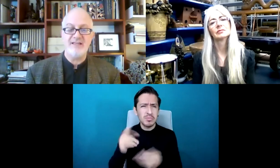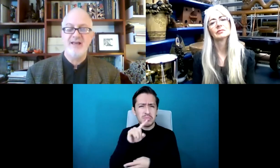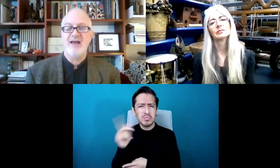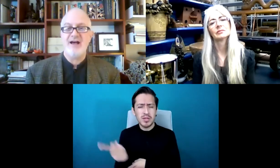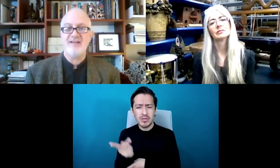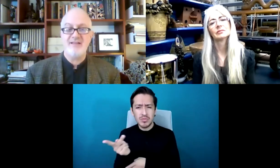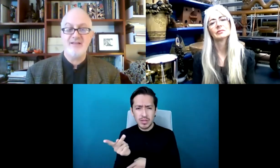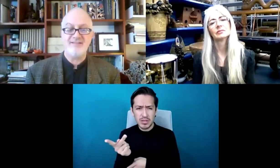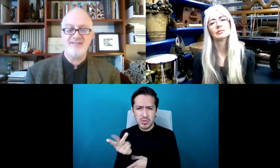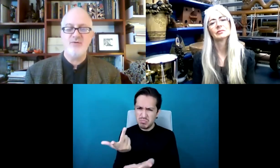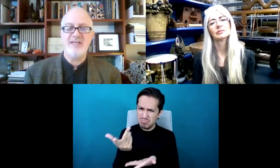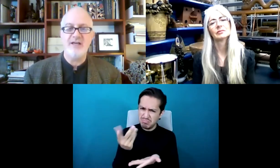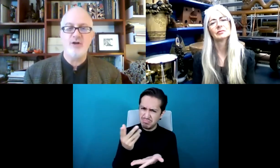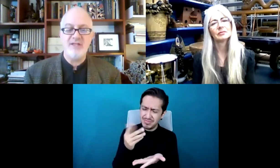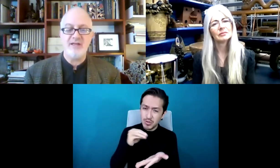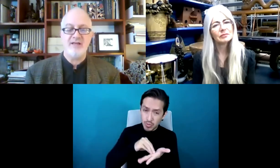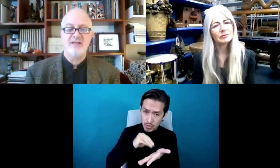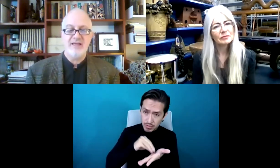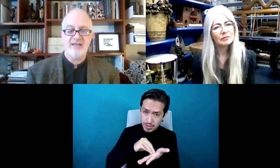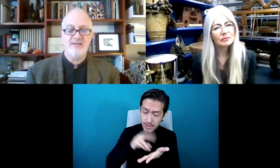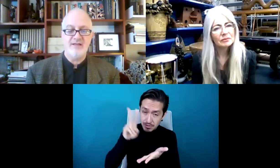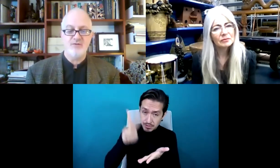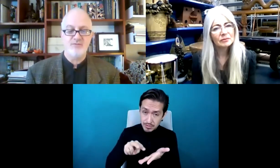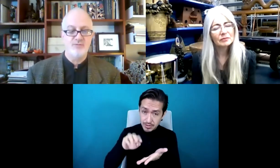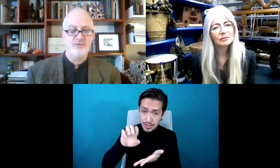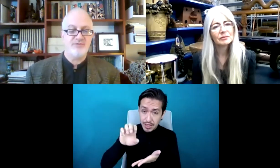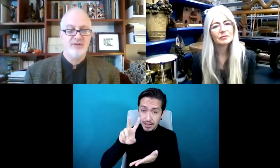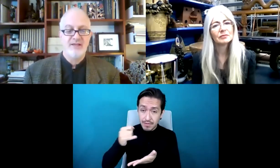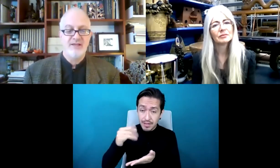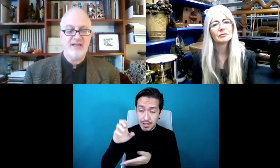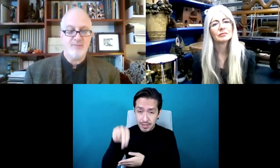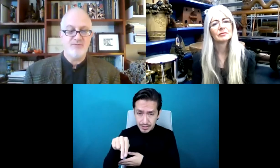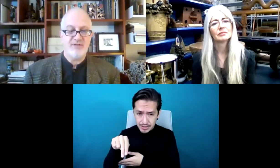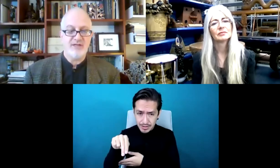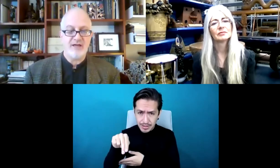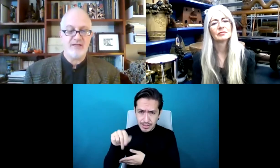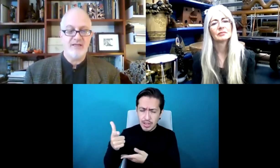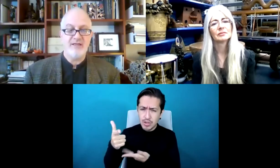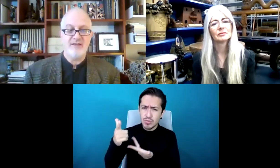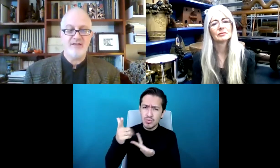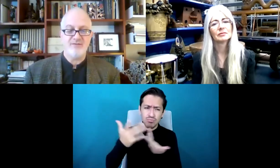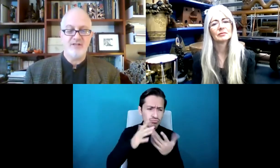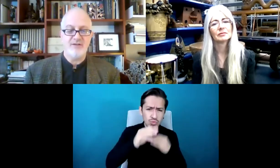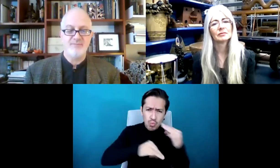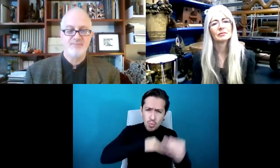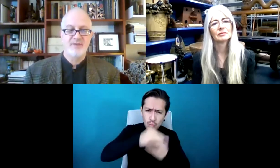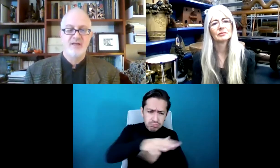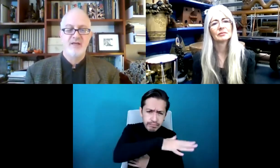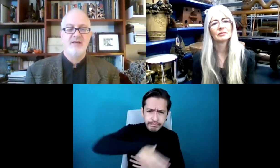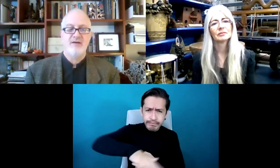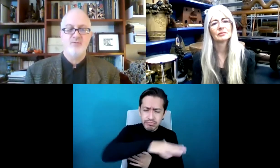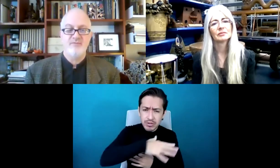Glennie ha sido incluida en los mundos de la música y del sonido.